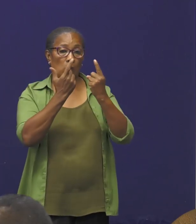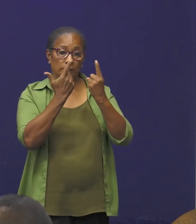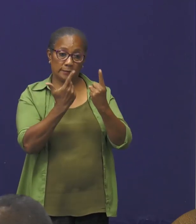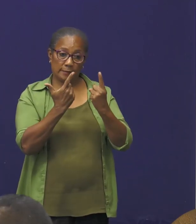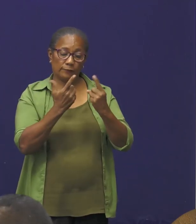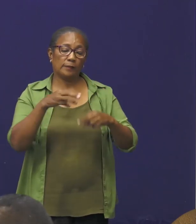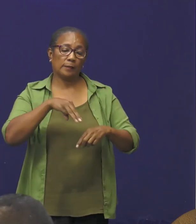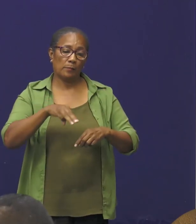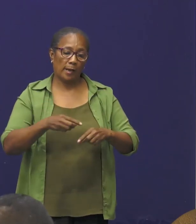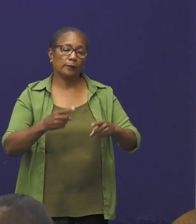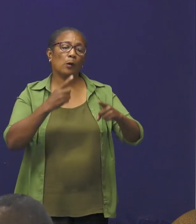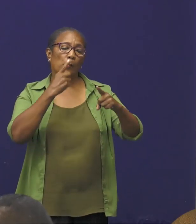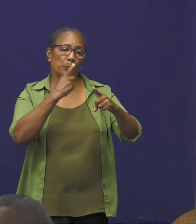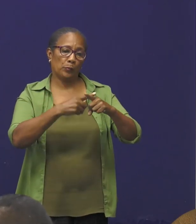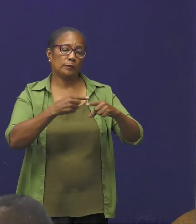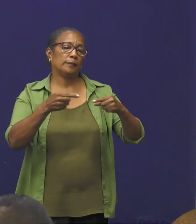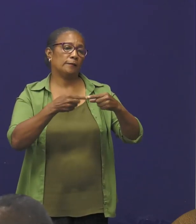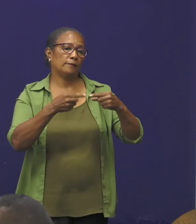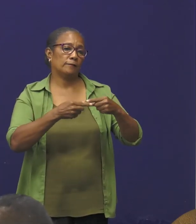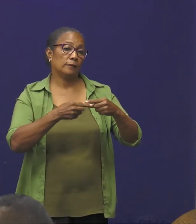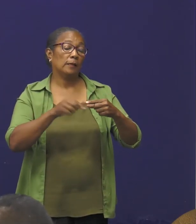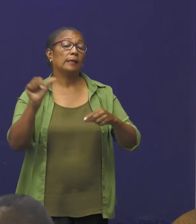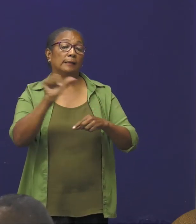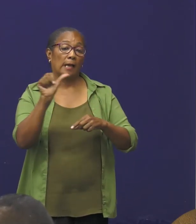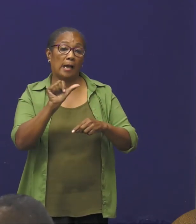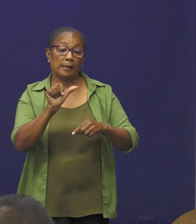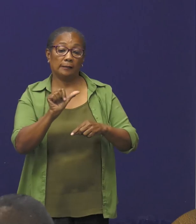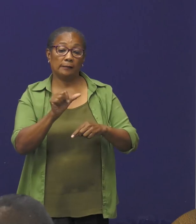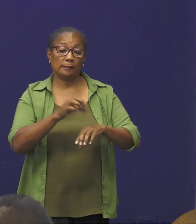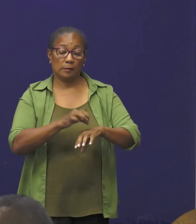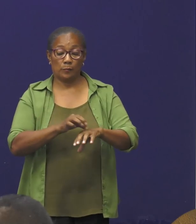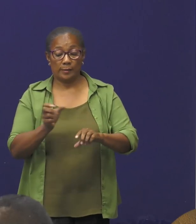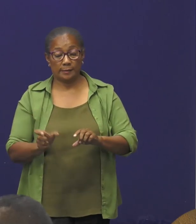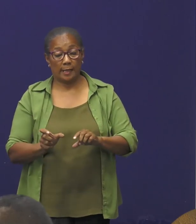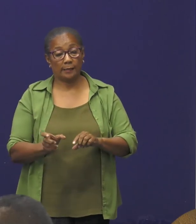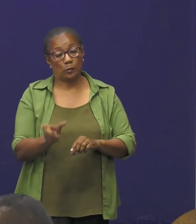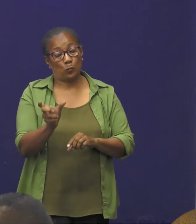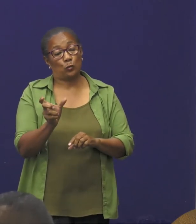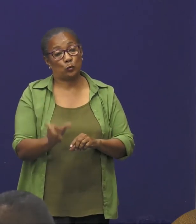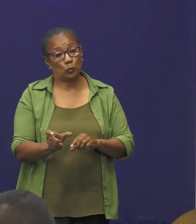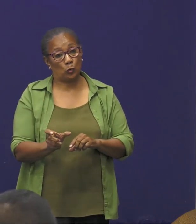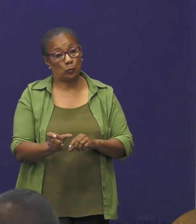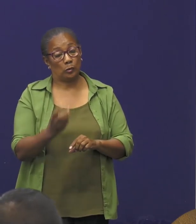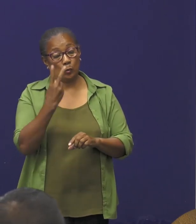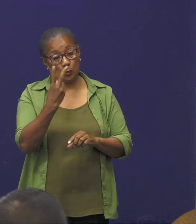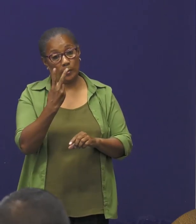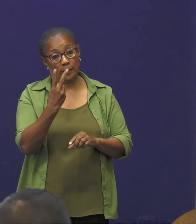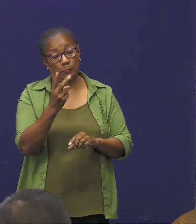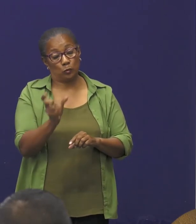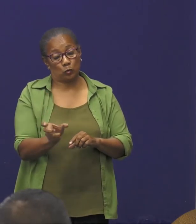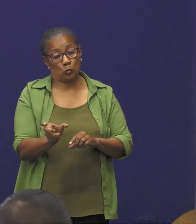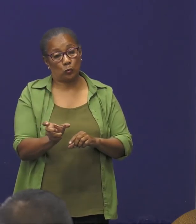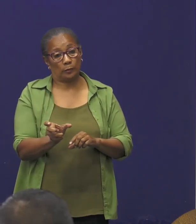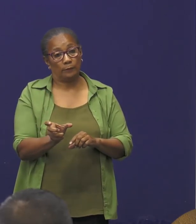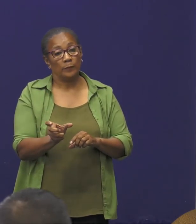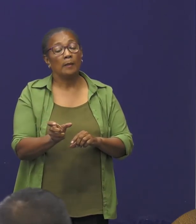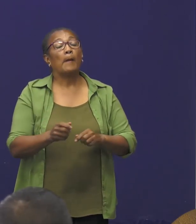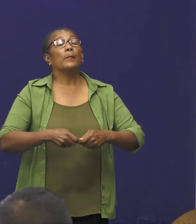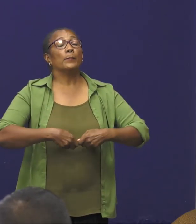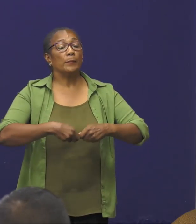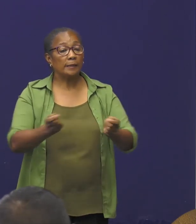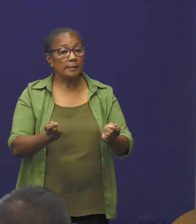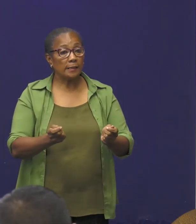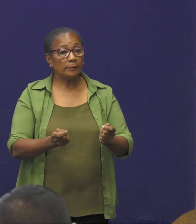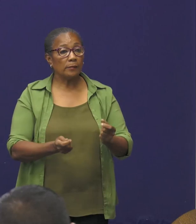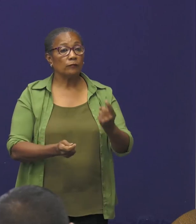positief testte. De andere patiënt, de persoon, patiënt 2, presenteerde zich